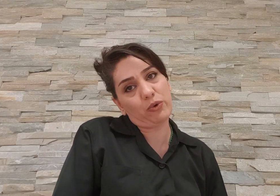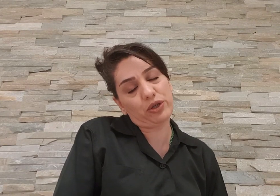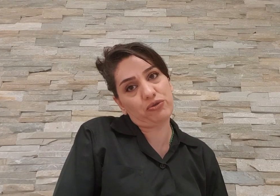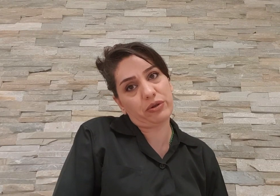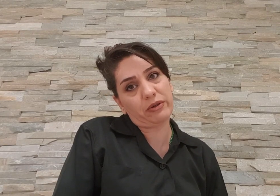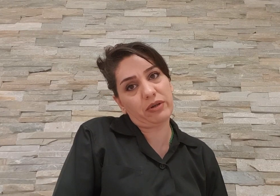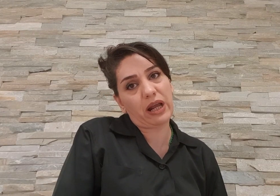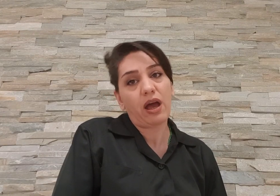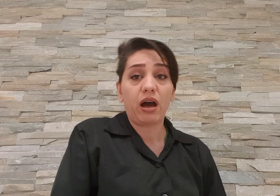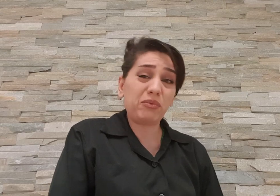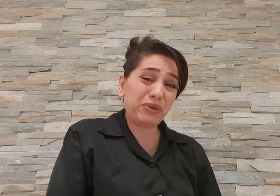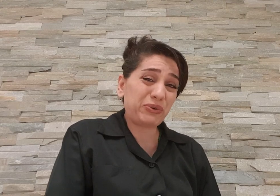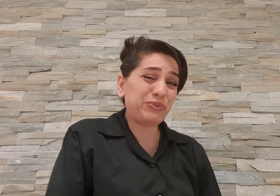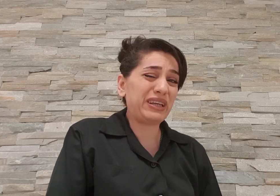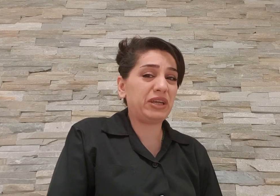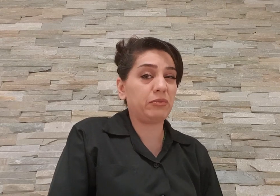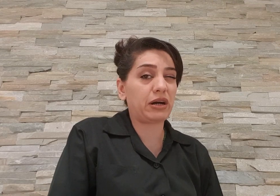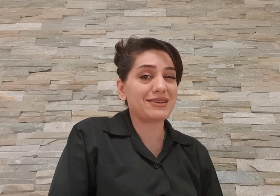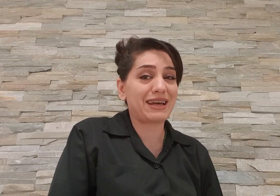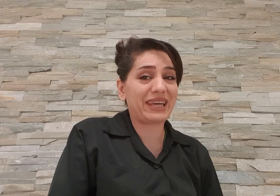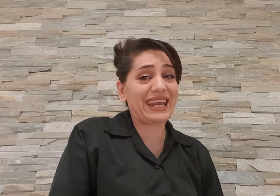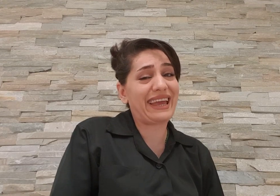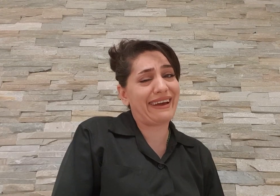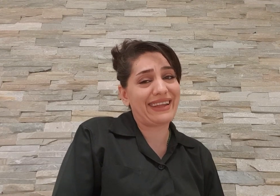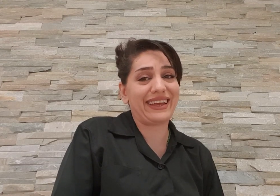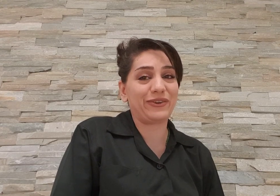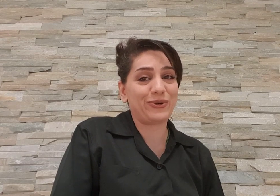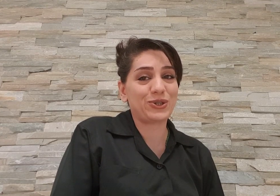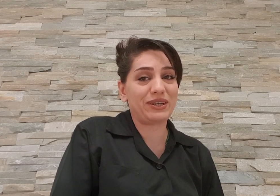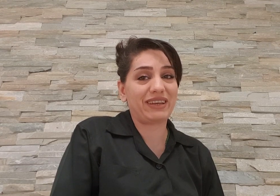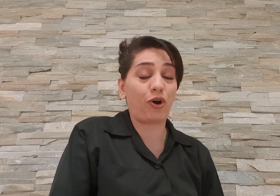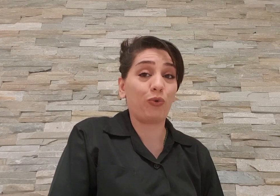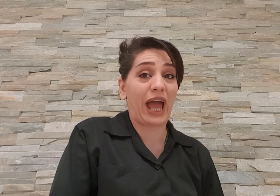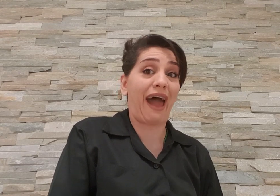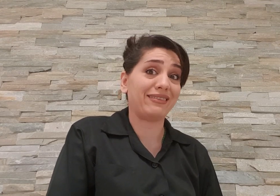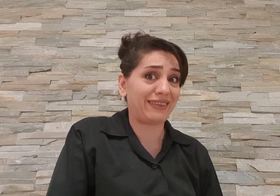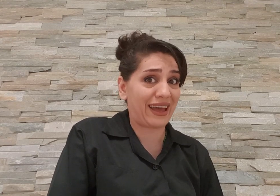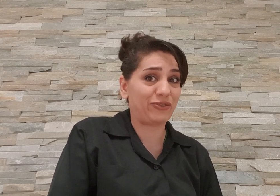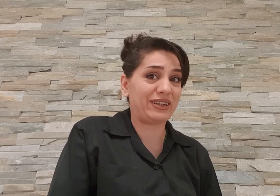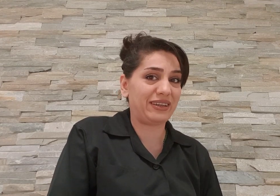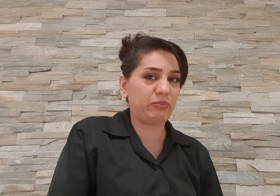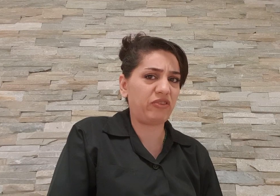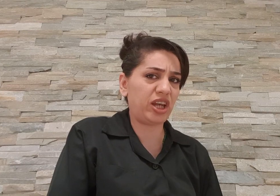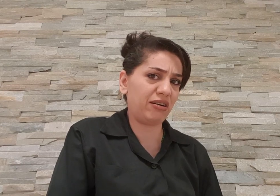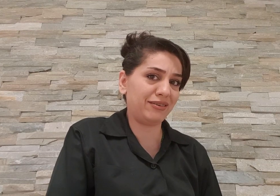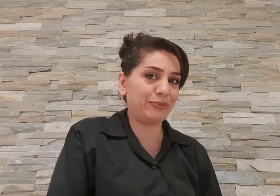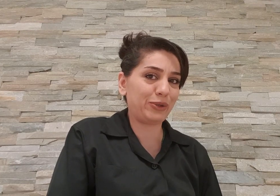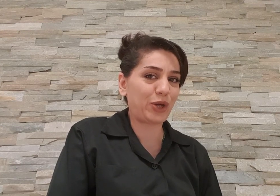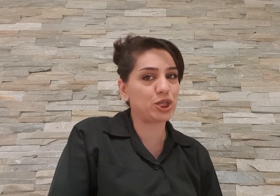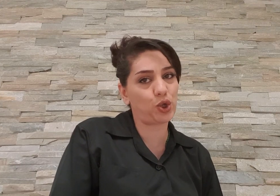مونیتور میکنن حالا ما برو خودمون نمیاریم که خواستم بگن اینقدر تکنولوژی داریم و تا اون حد نداریم ولی حالا داریم میگیم که از این